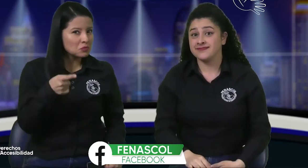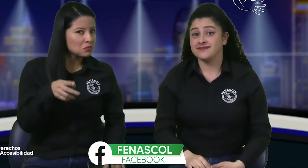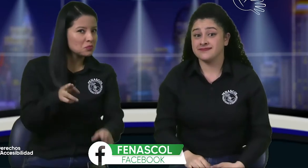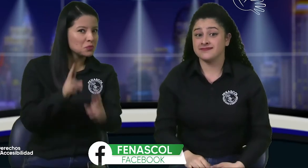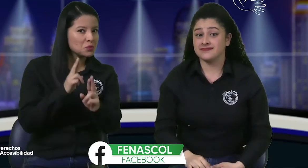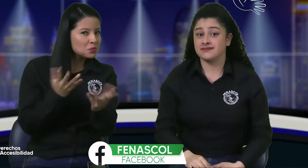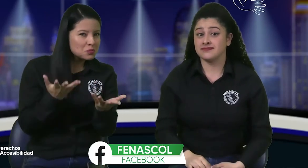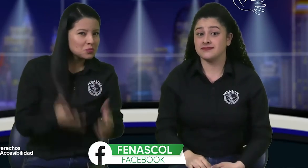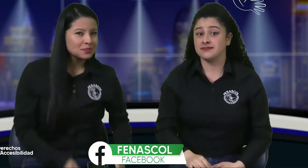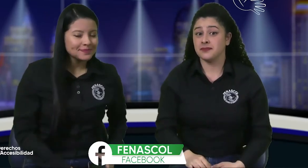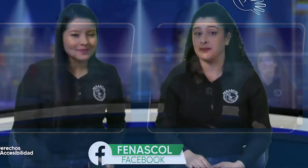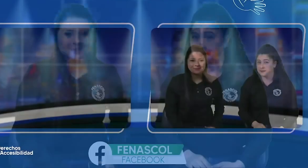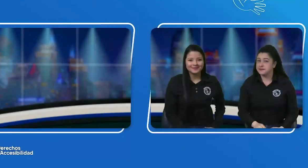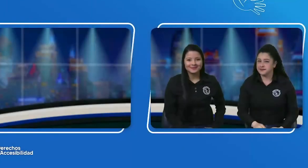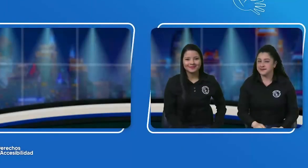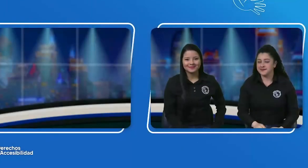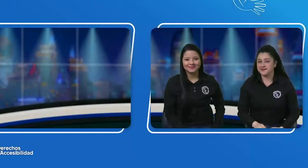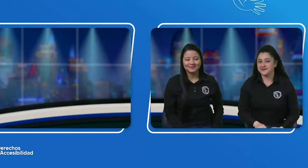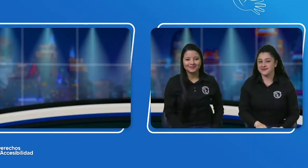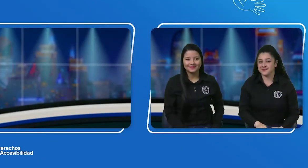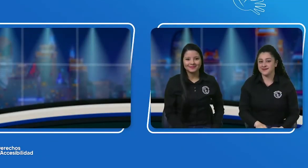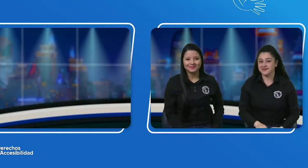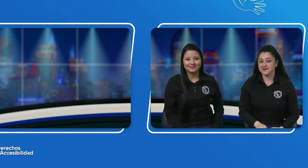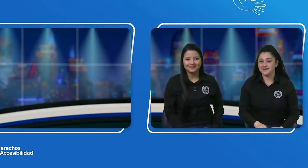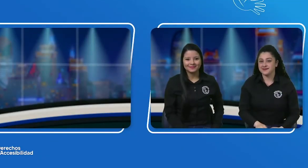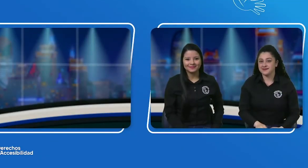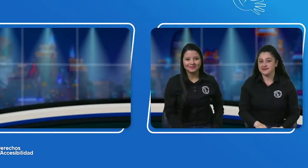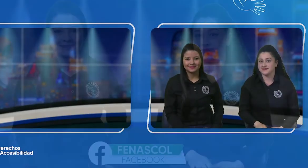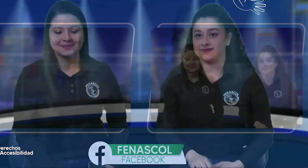del país. ¿Cuál sería la respuesta? respuesta?